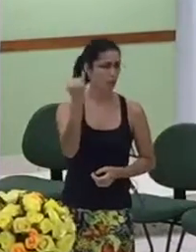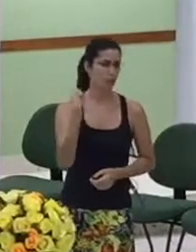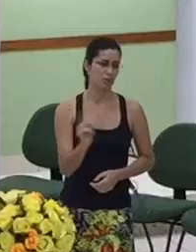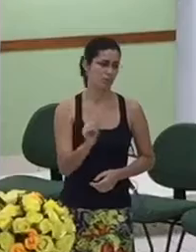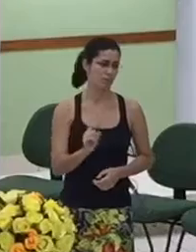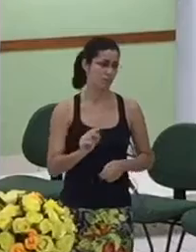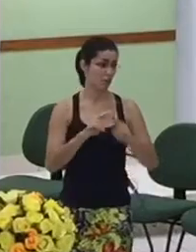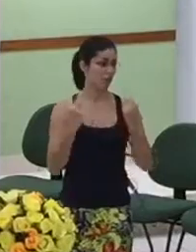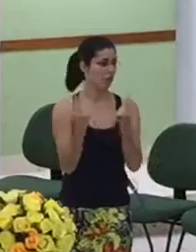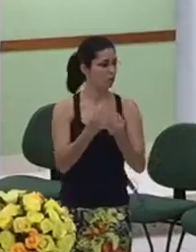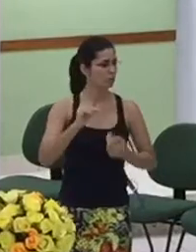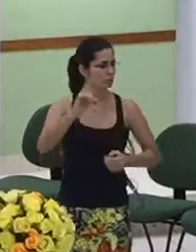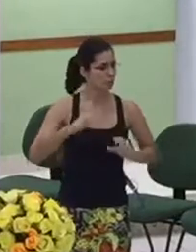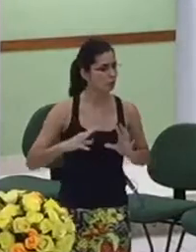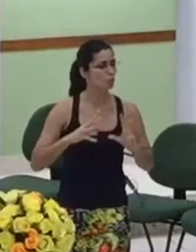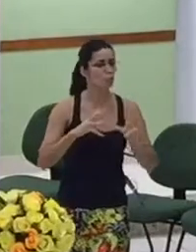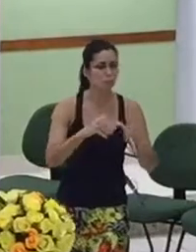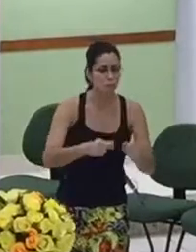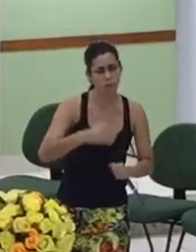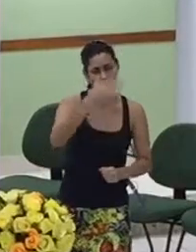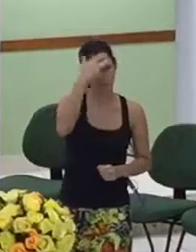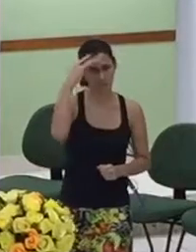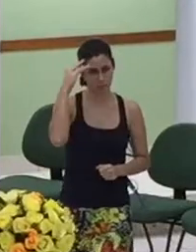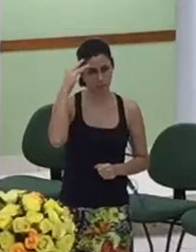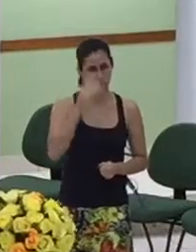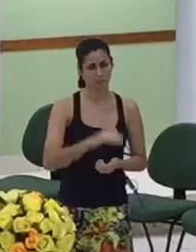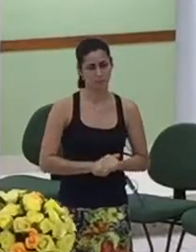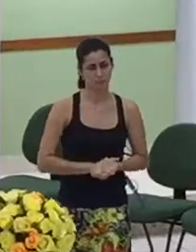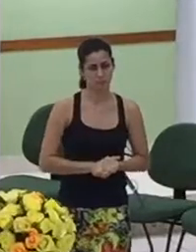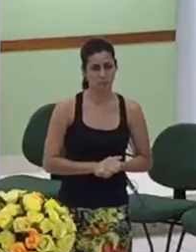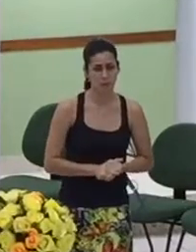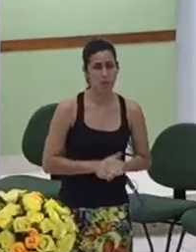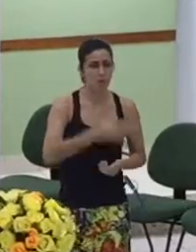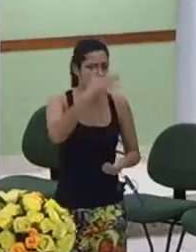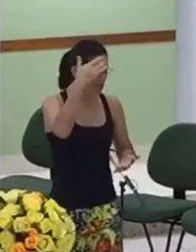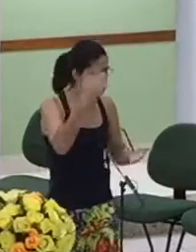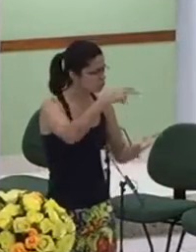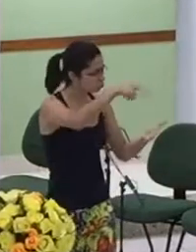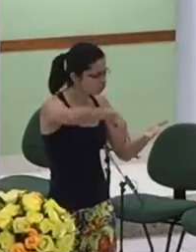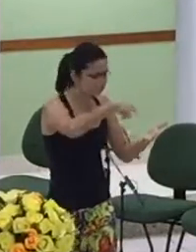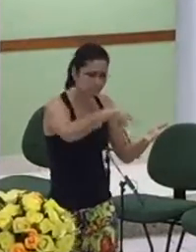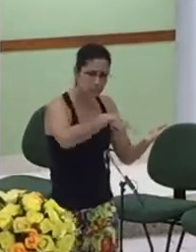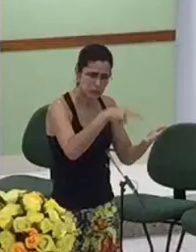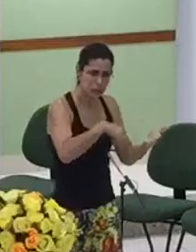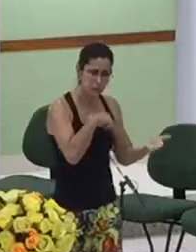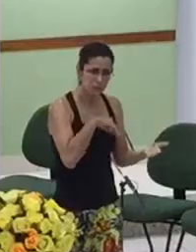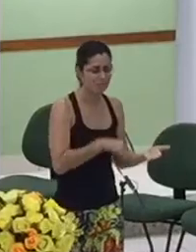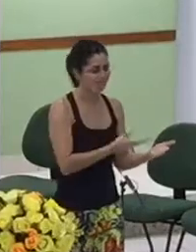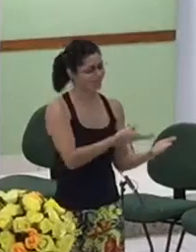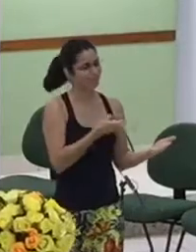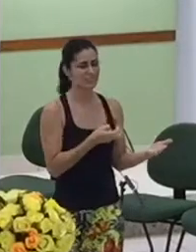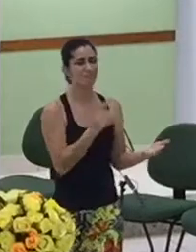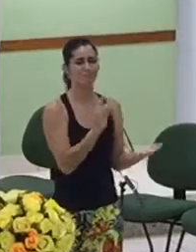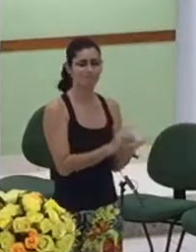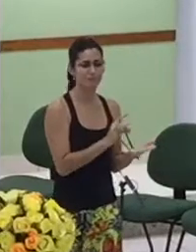os evangelistas entenderam bem isso os escritores do novo testamento entenderam bem isso Tiago diz